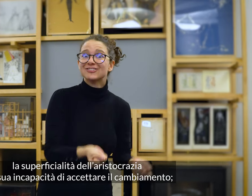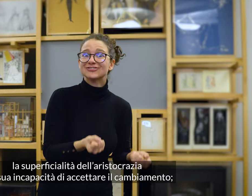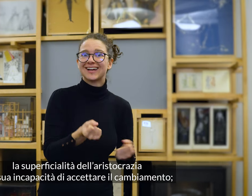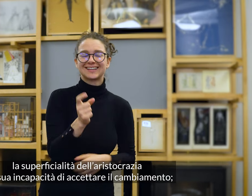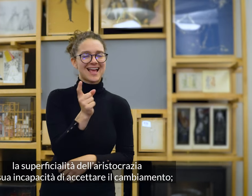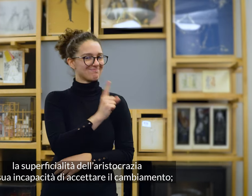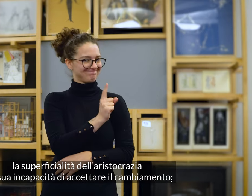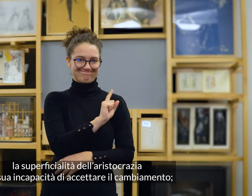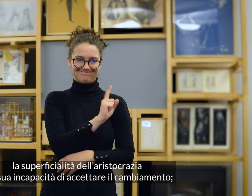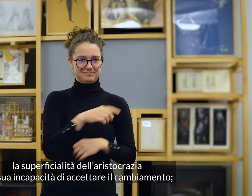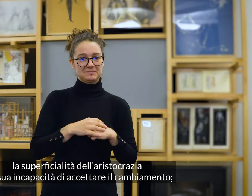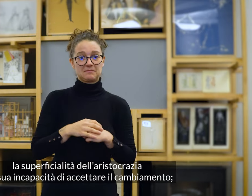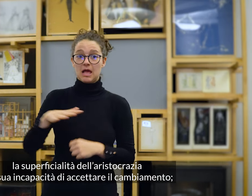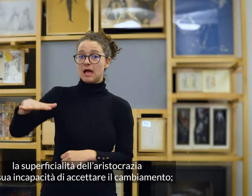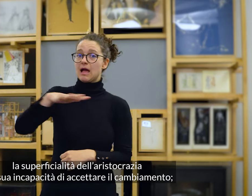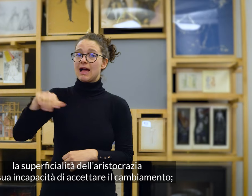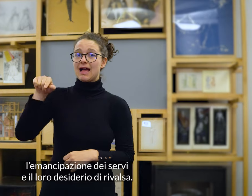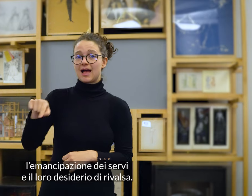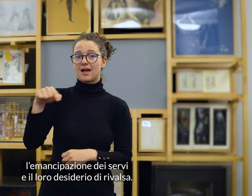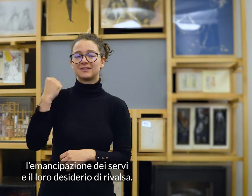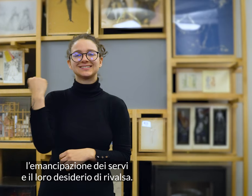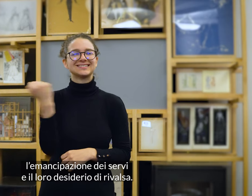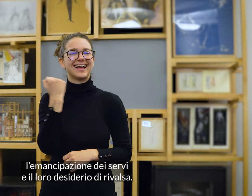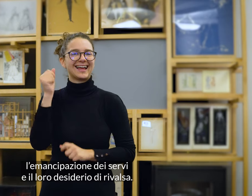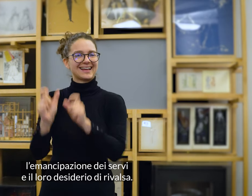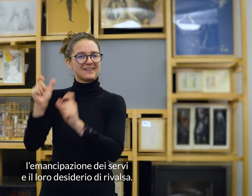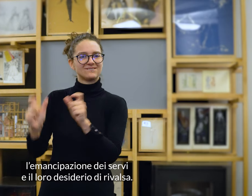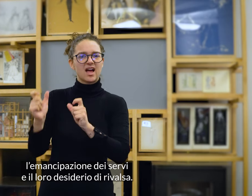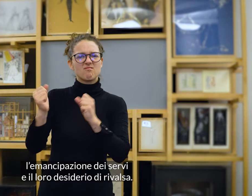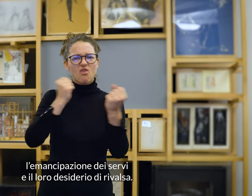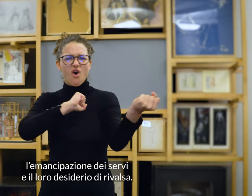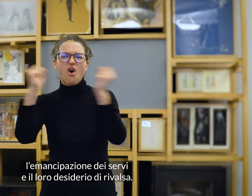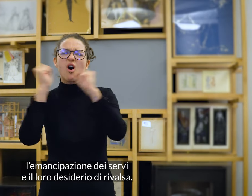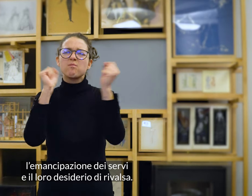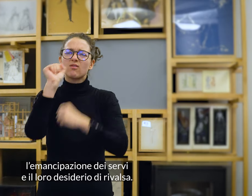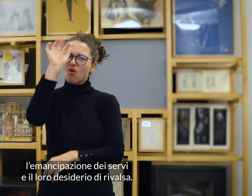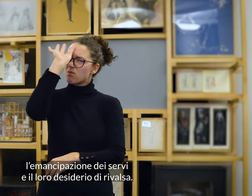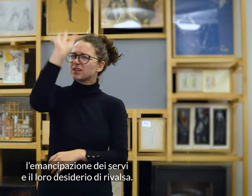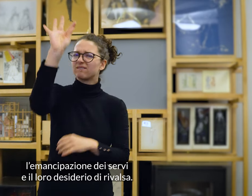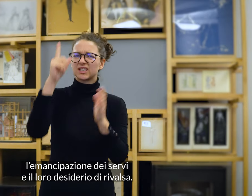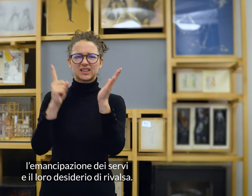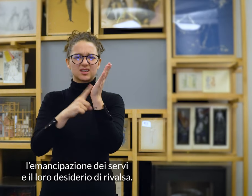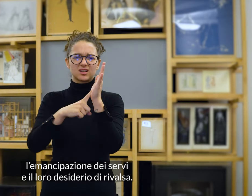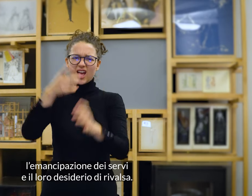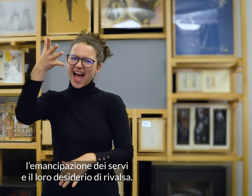incapacità di accettare il cambiamento, l'emancipazione dei servi e il loro desiderio di rivalsa.